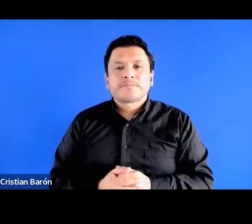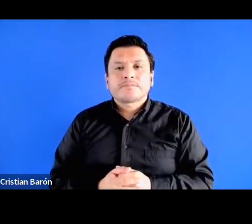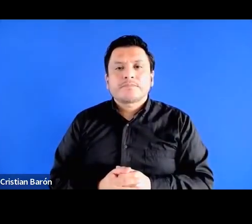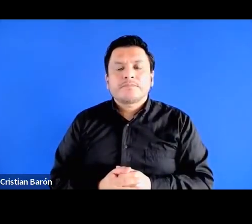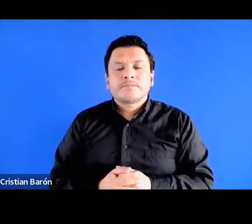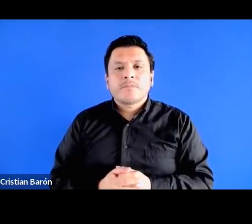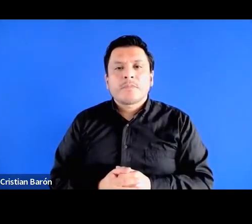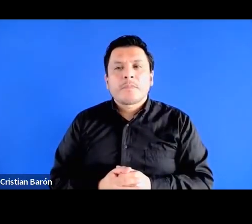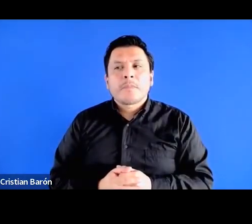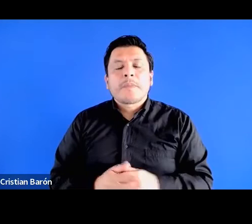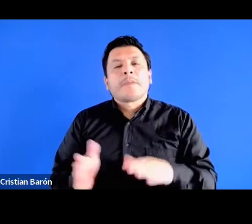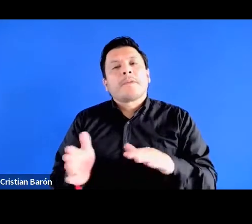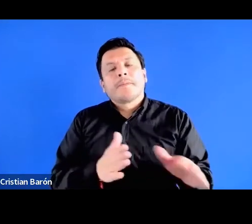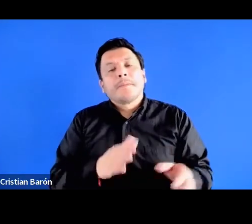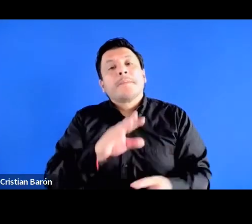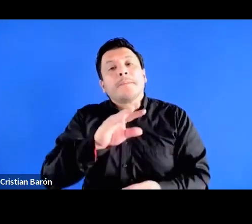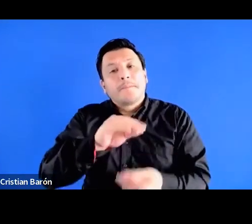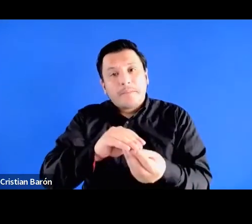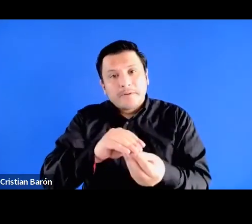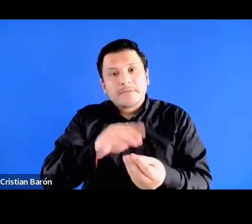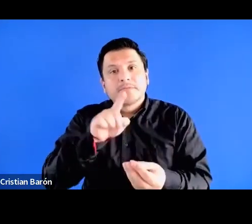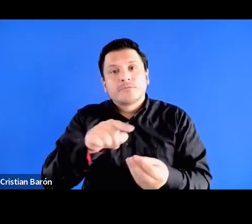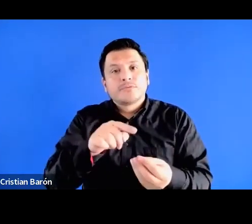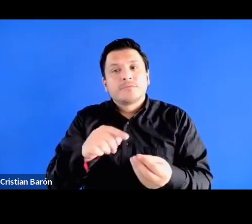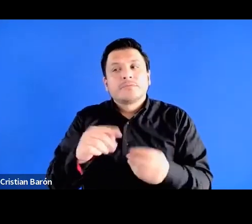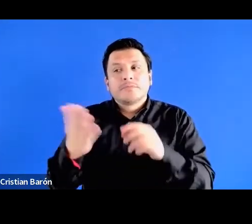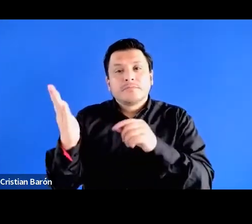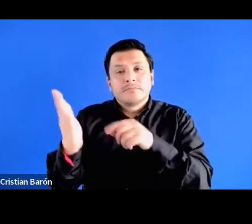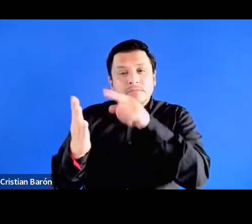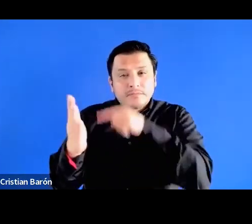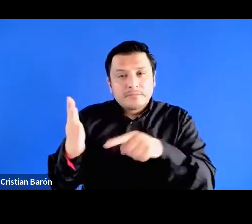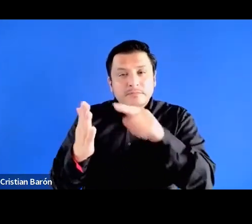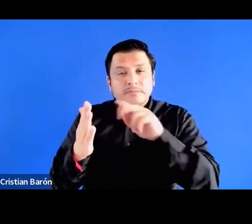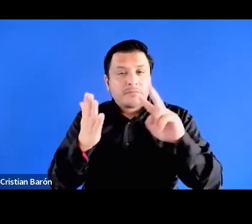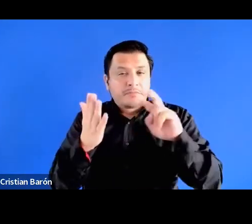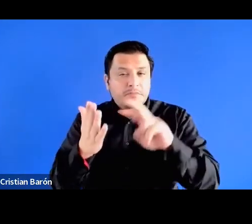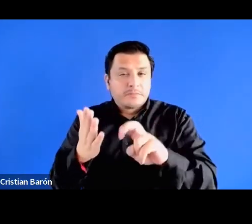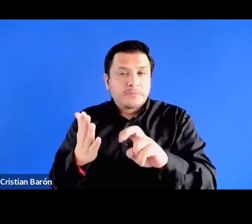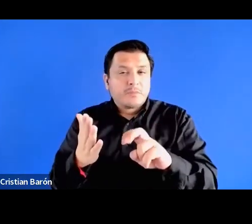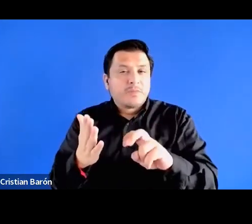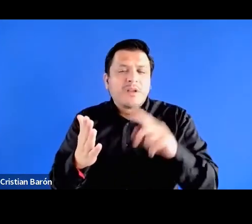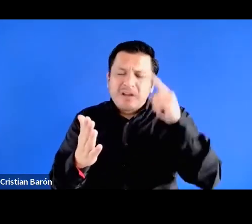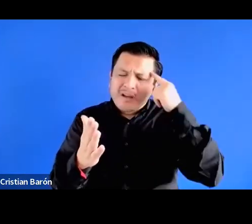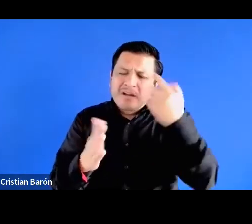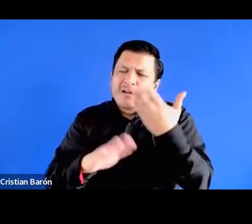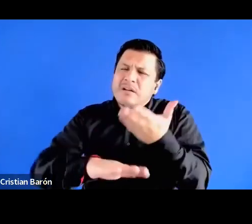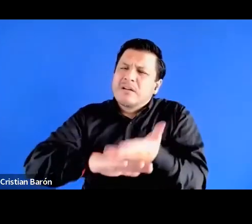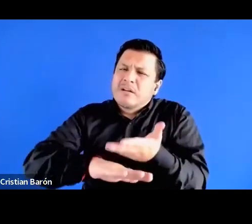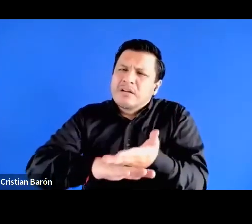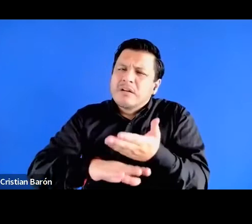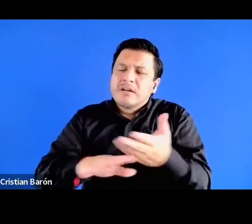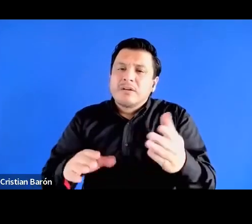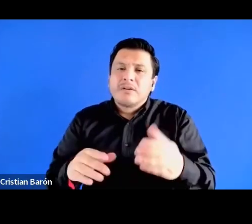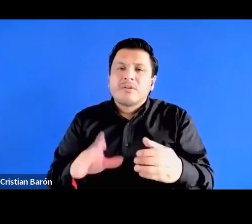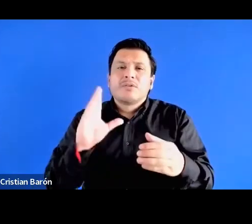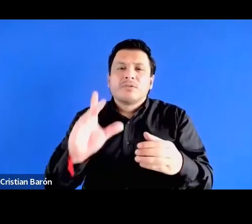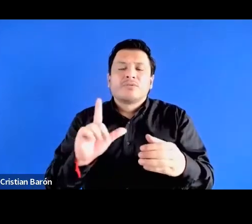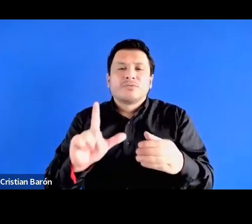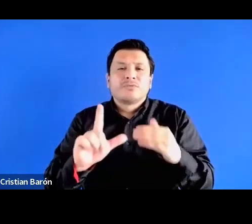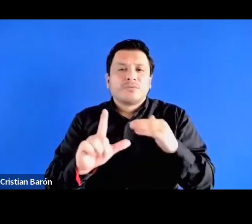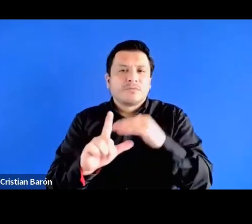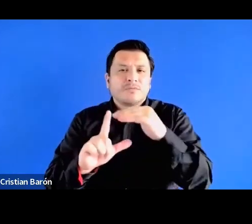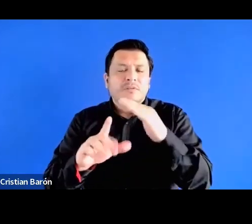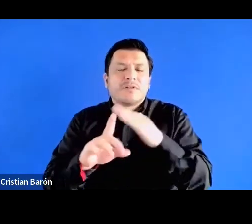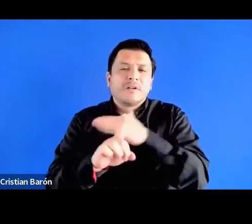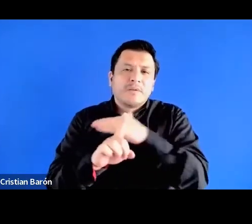seguido esta esta investigación que que piensa las clases medias y